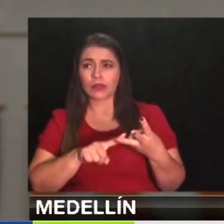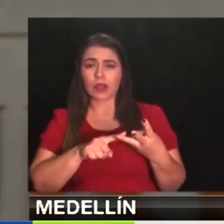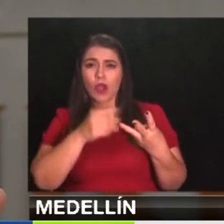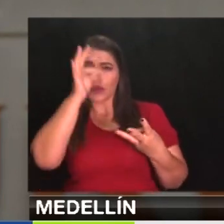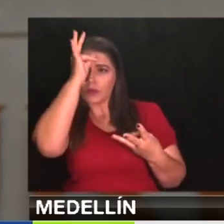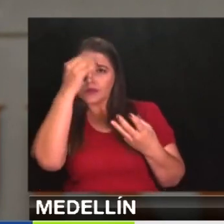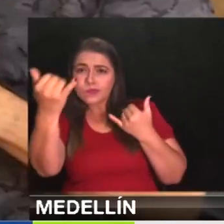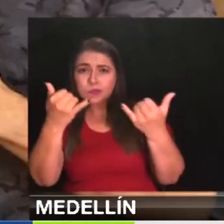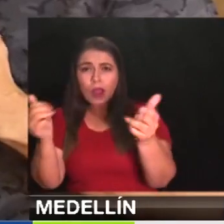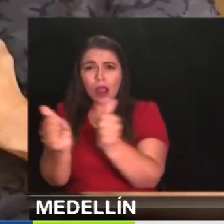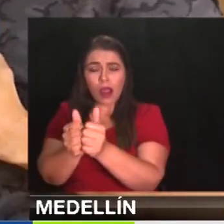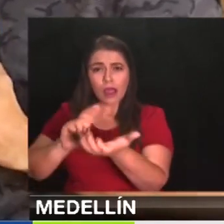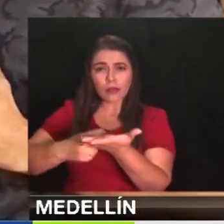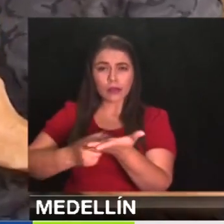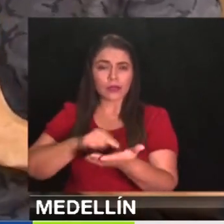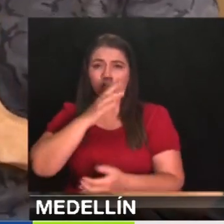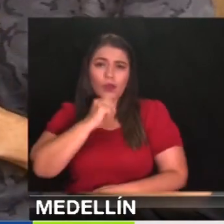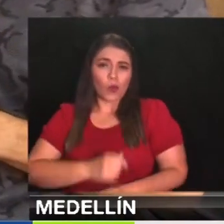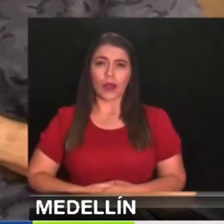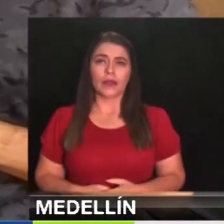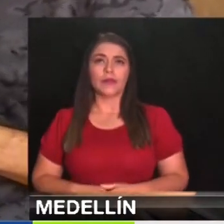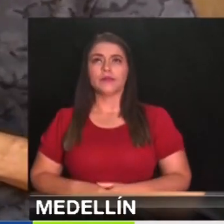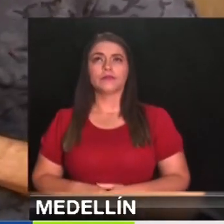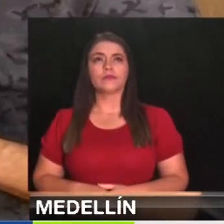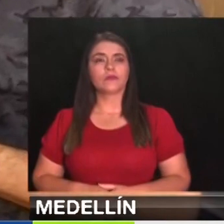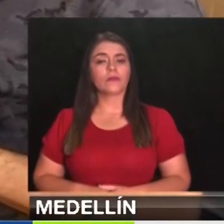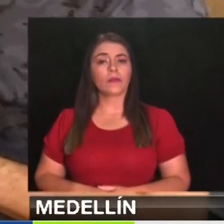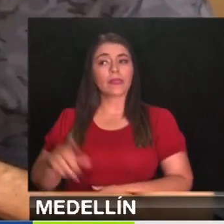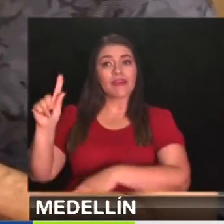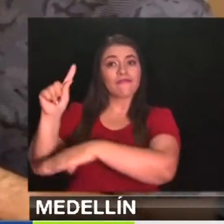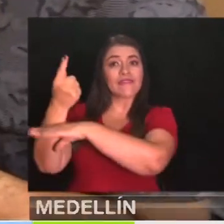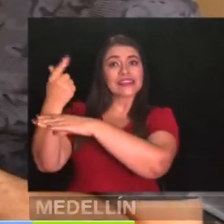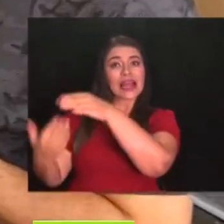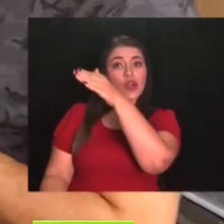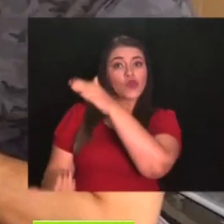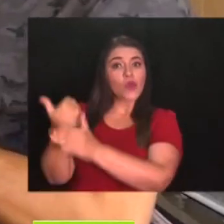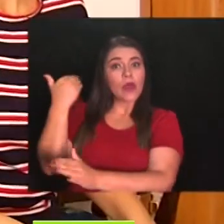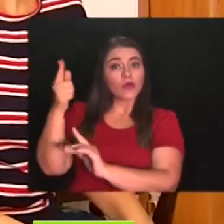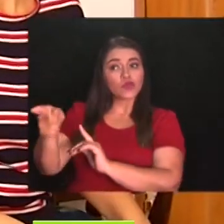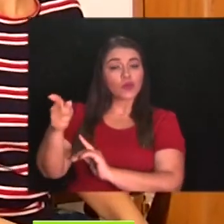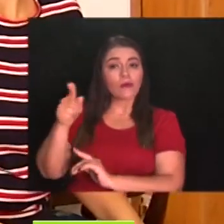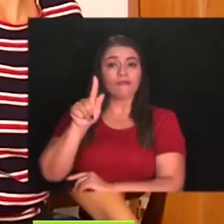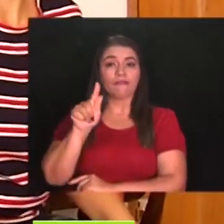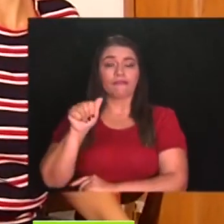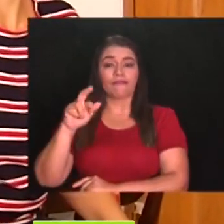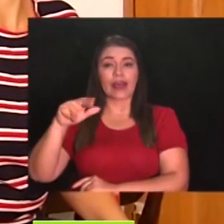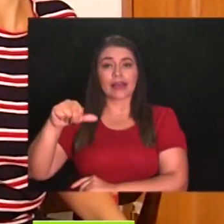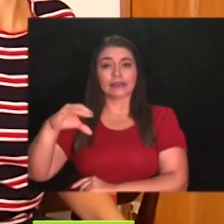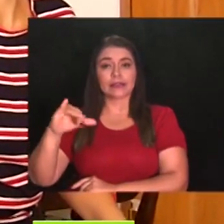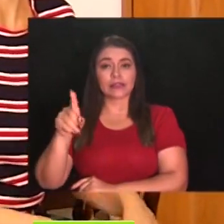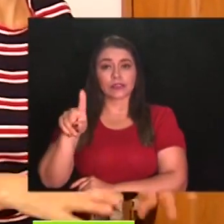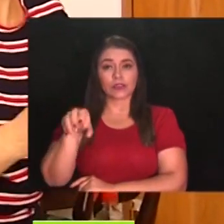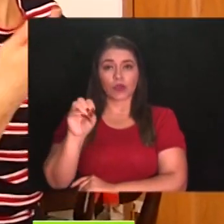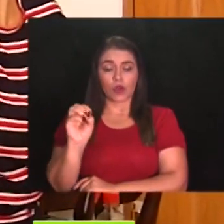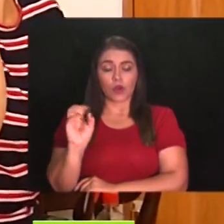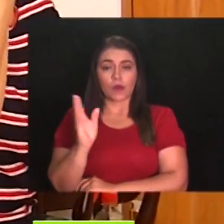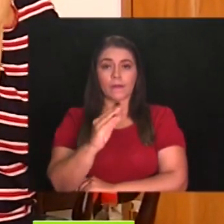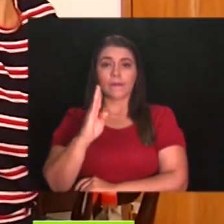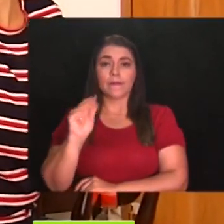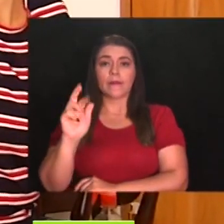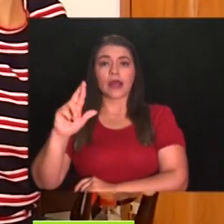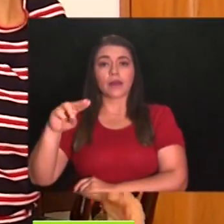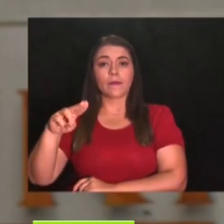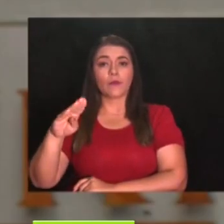hospitales, clínicas. Y aunque el nuevo fiscal general de la nación, Francisco Barbosa, ha dicho que hará todos los ajustes para que haya